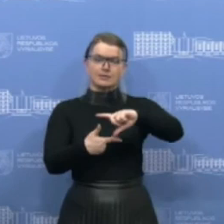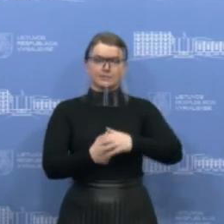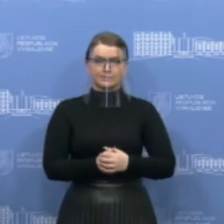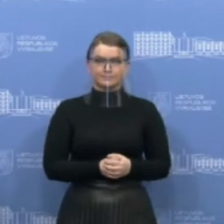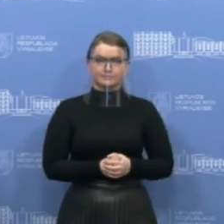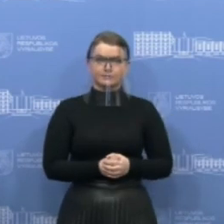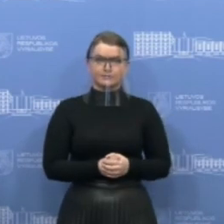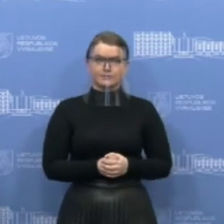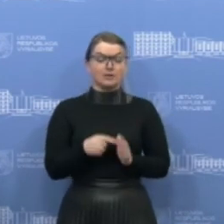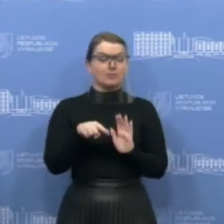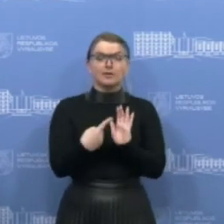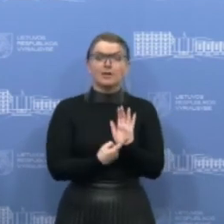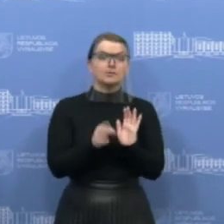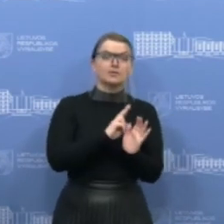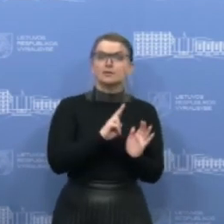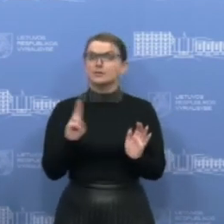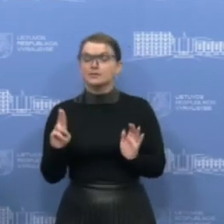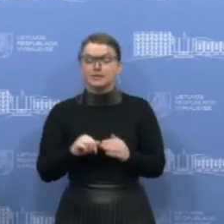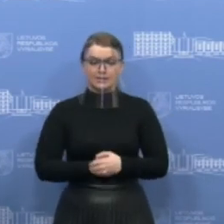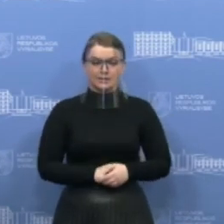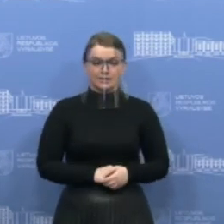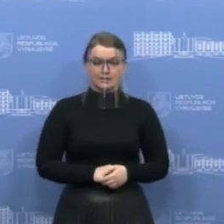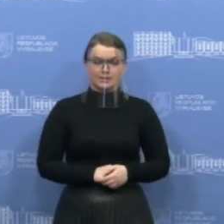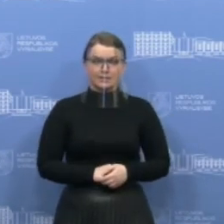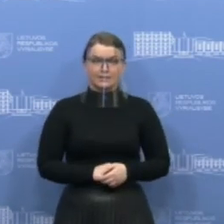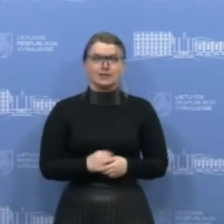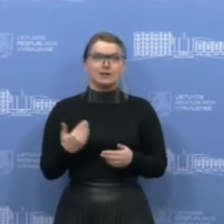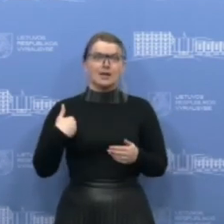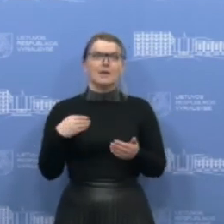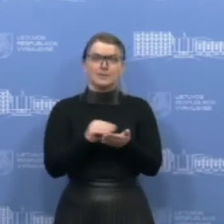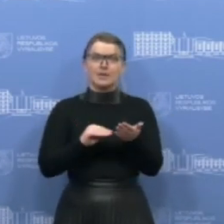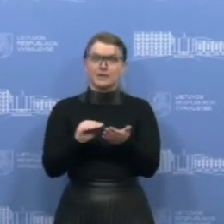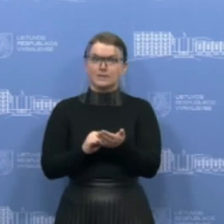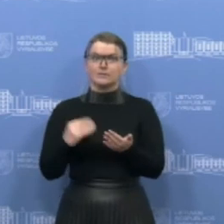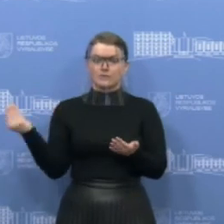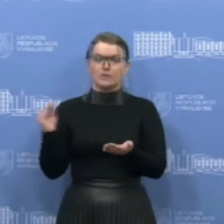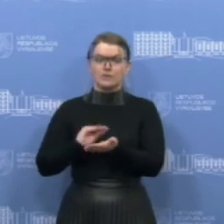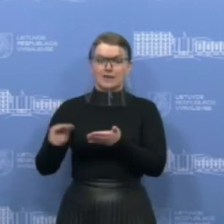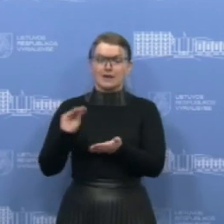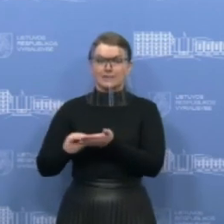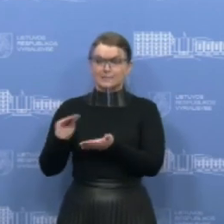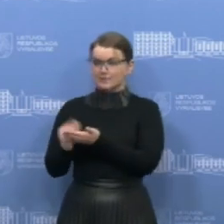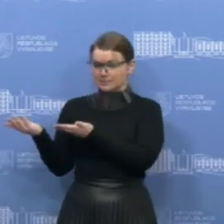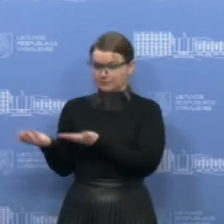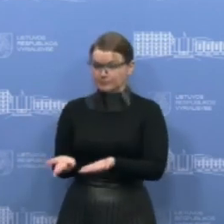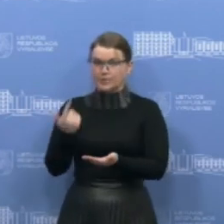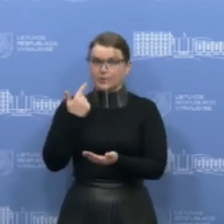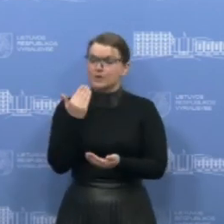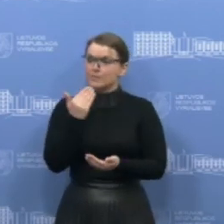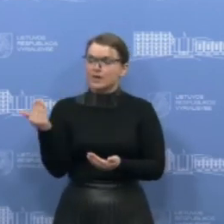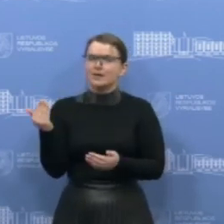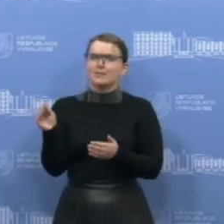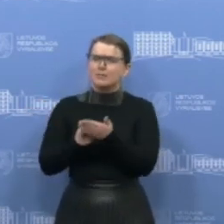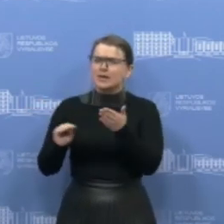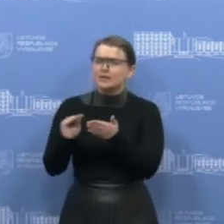tai įvardinkite kam ir prašau, užduokite, Gabrielė. Aš sveiki dar kartą, aš kanclerį norėčiau užduoti klausimą, turbūt paprašysiu pasikartoti,